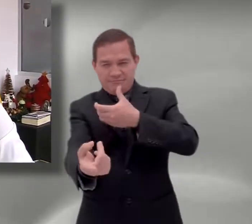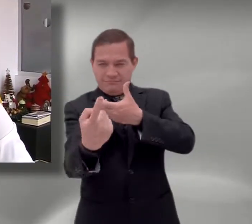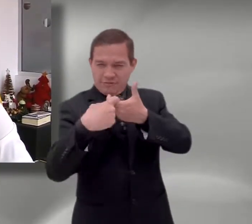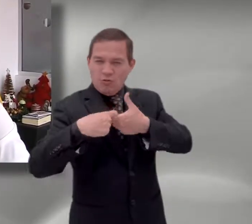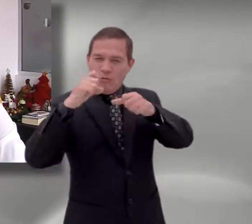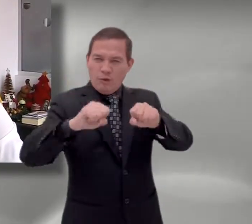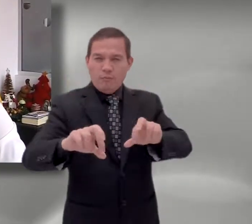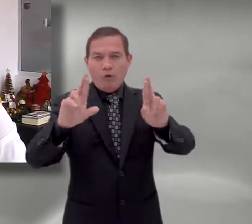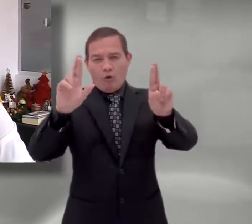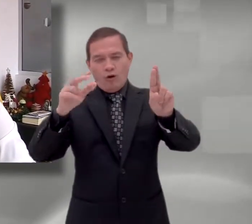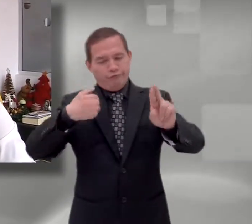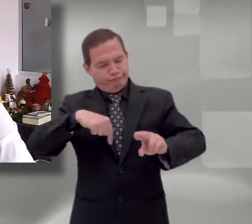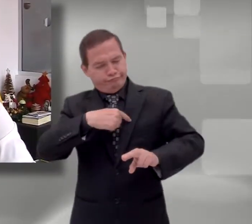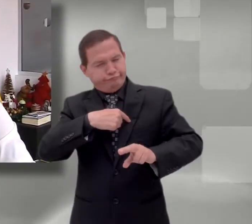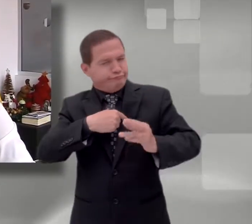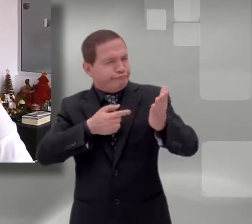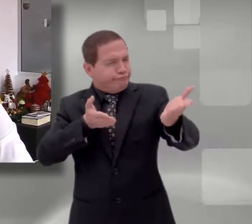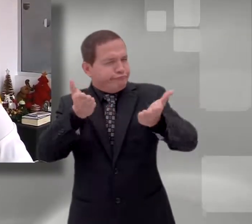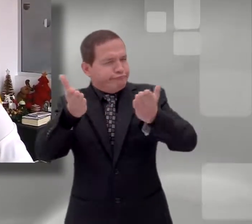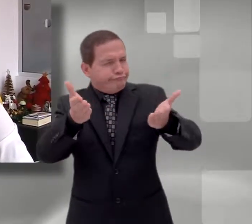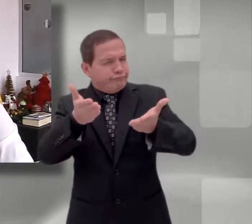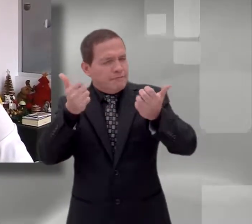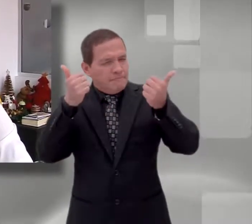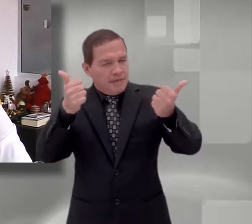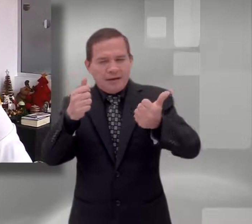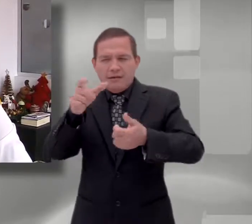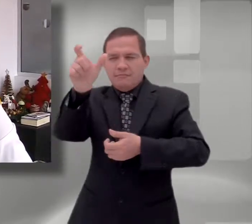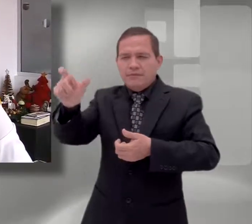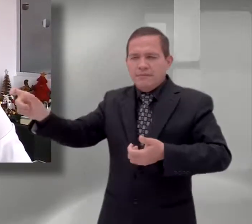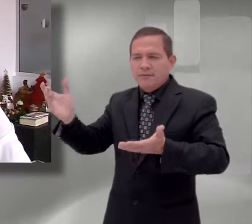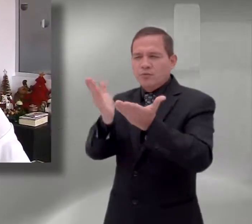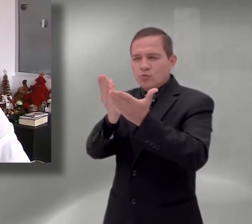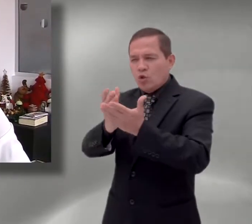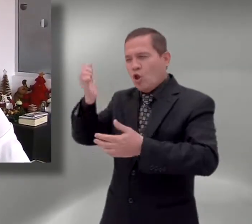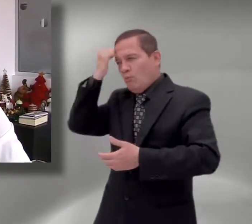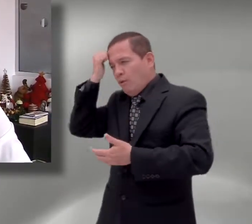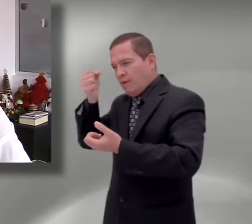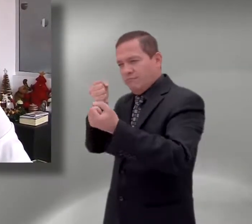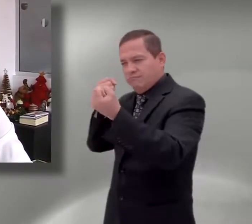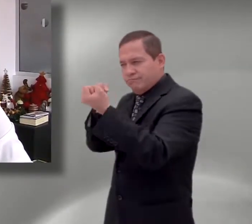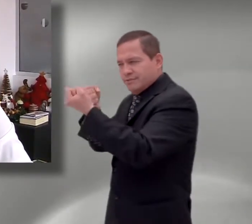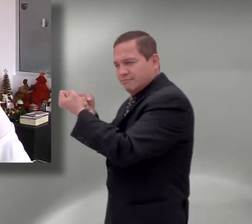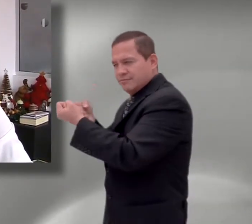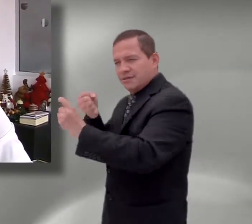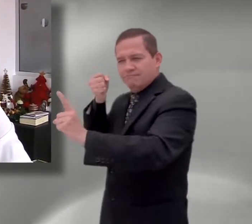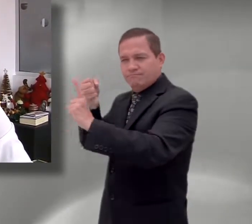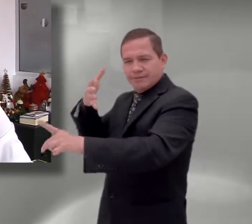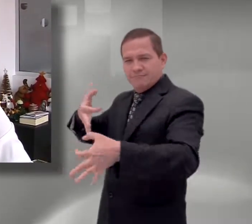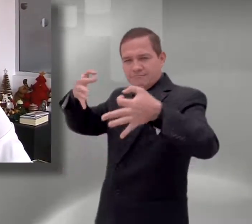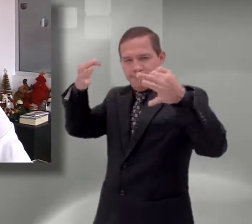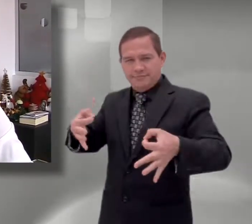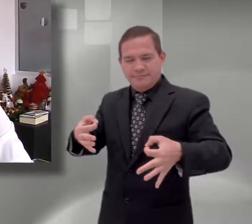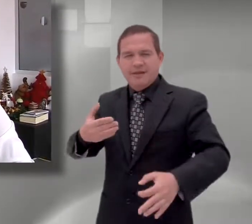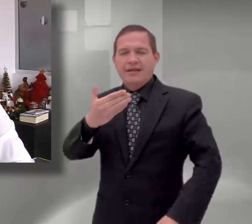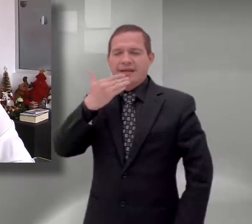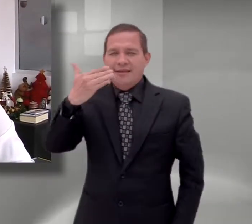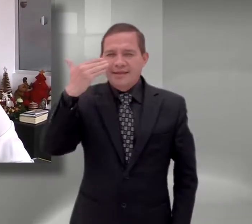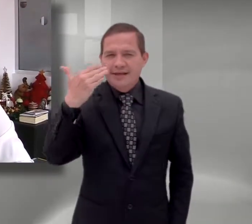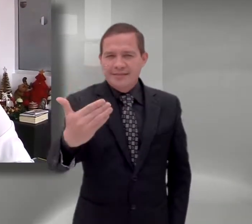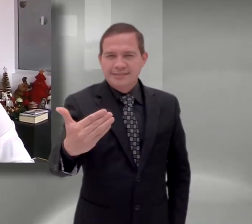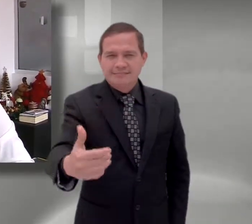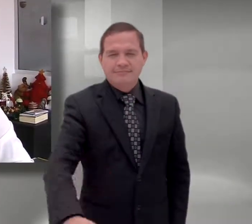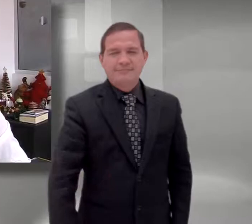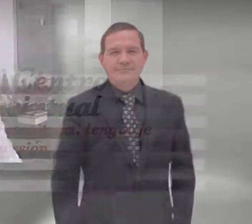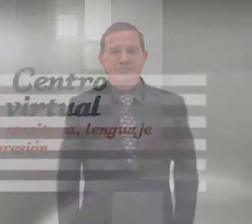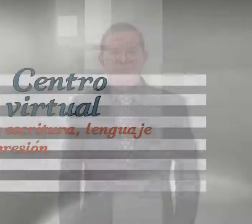los mejores servicios y tener el impacto esperado en toda nuestra comunidad. Felicidades y muchas